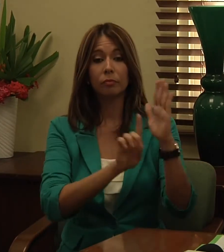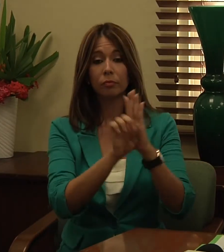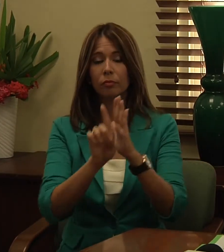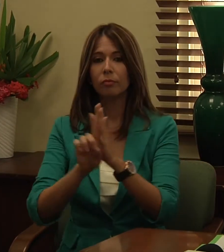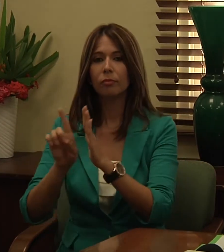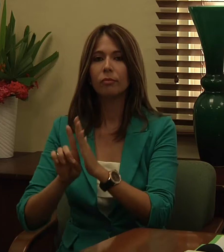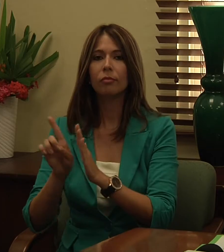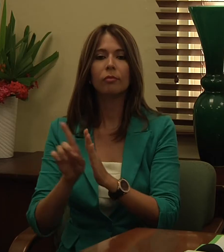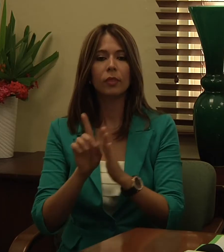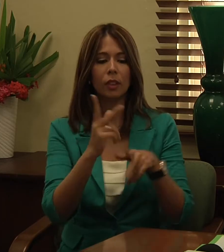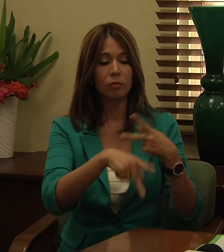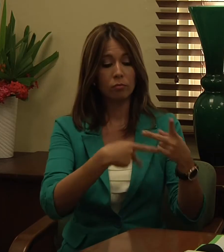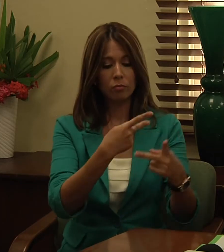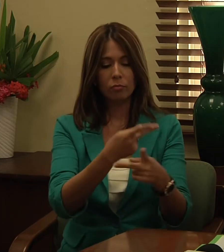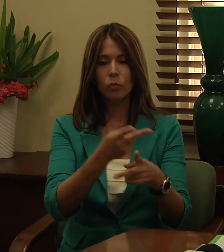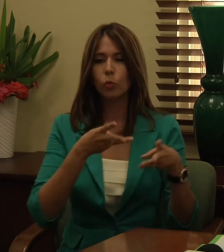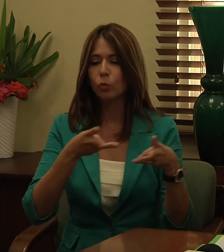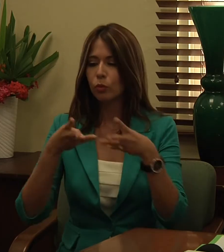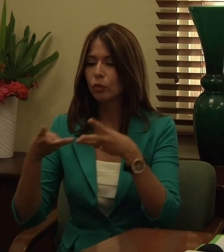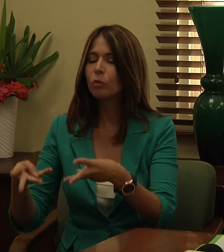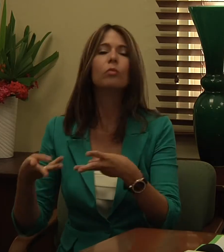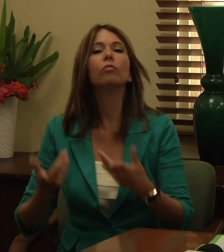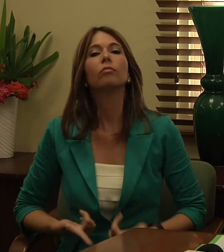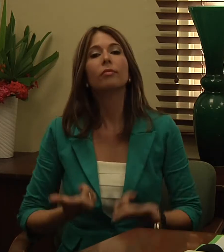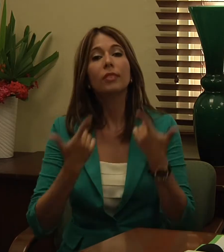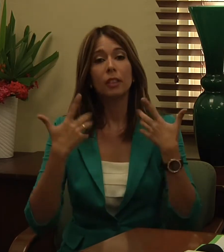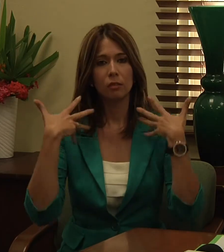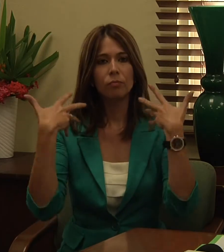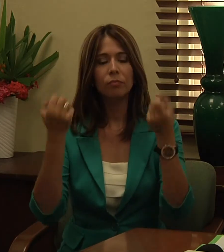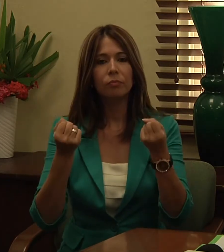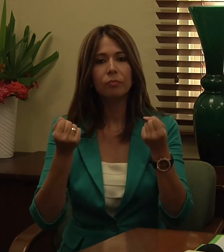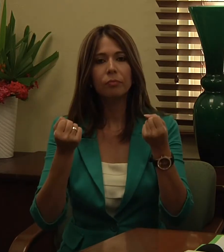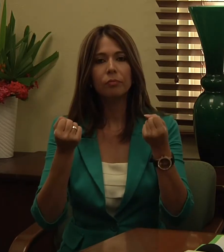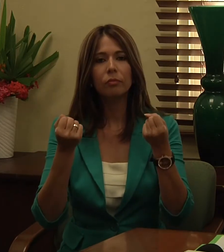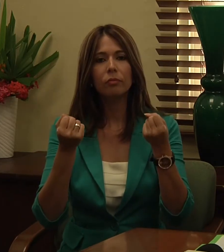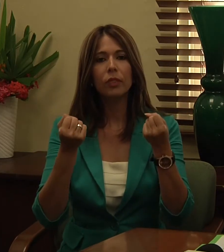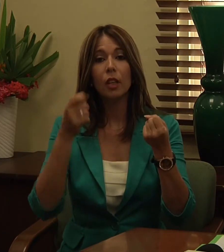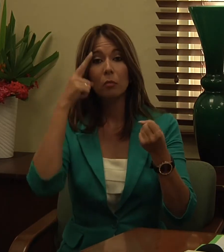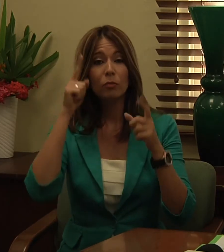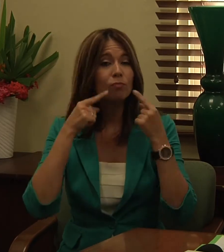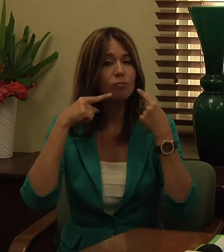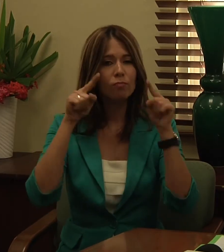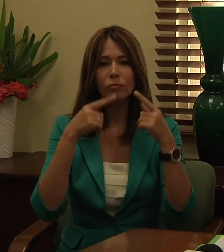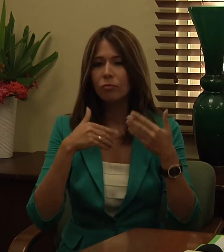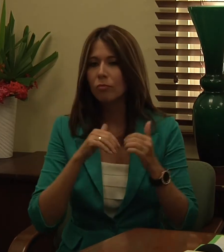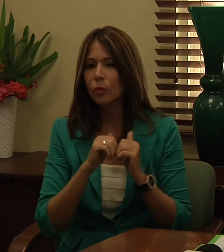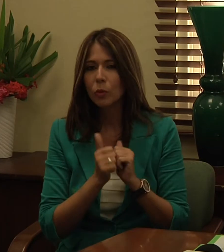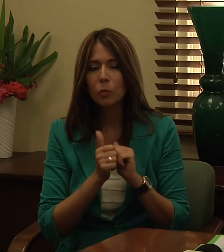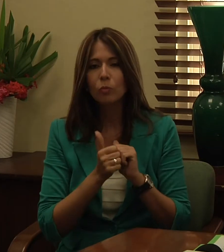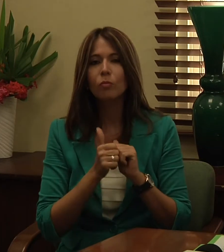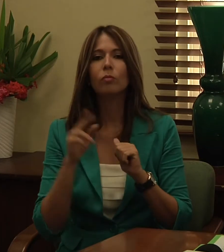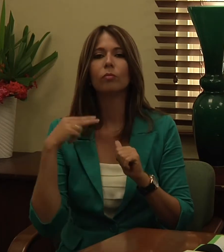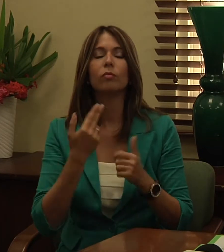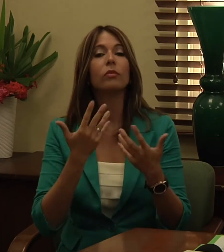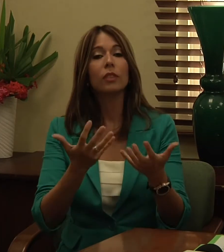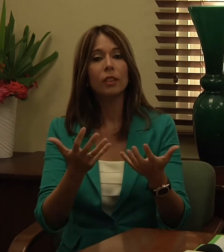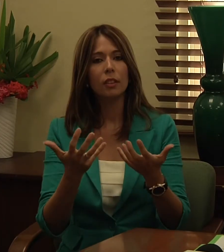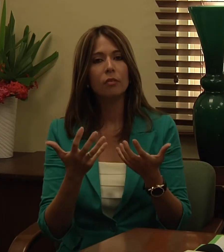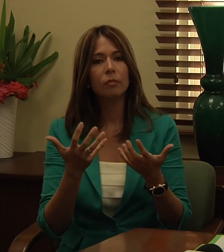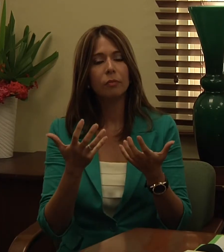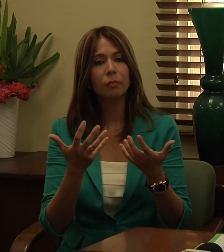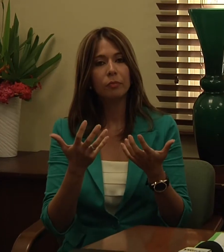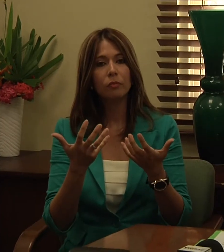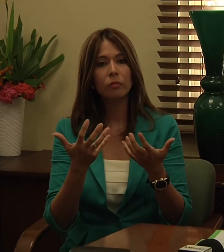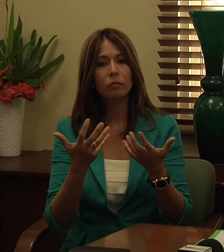saludables. Para ese propósito hemos querido que un